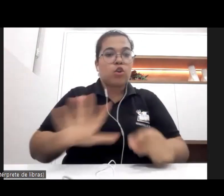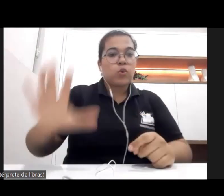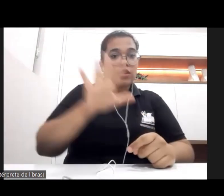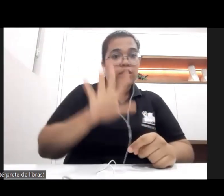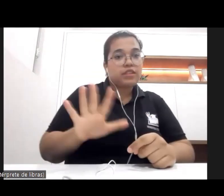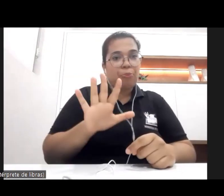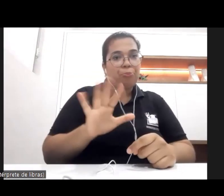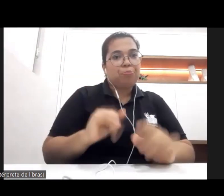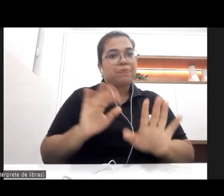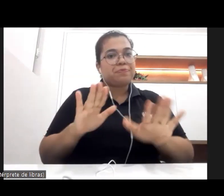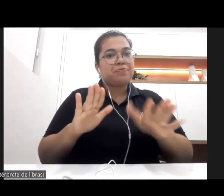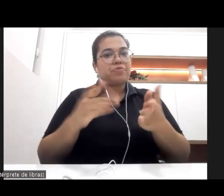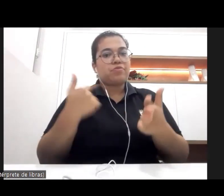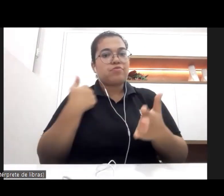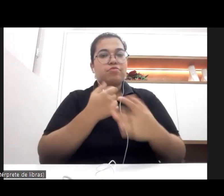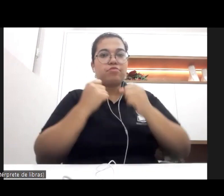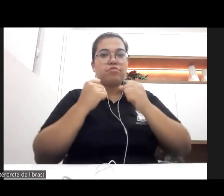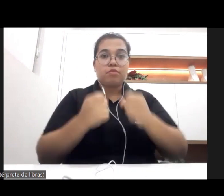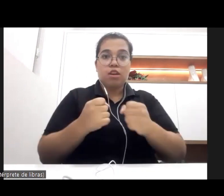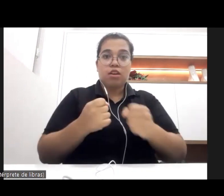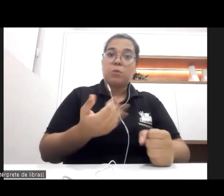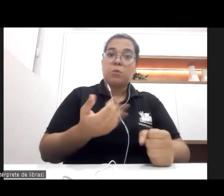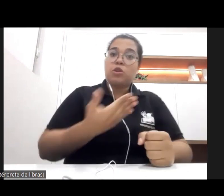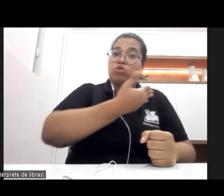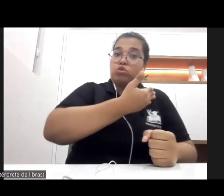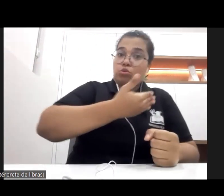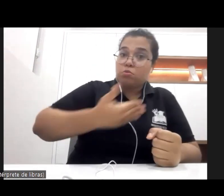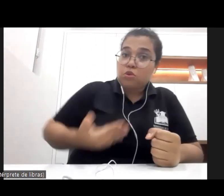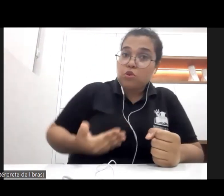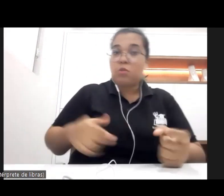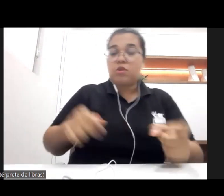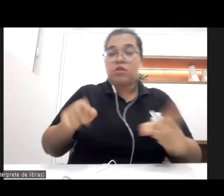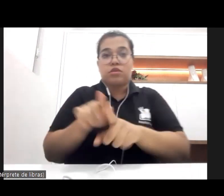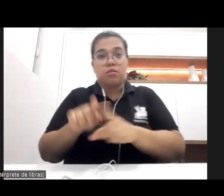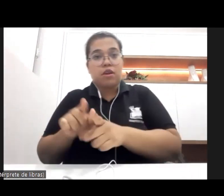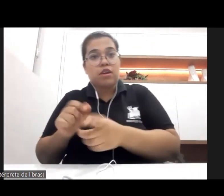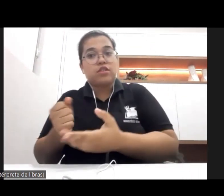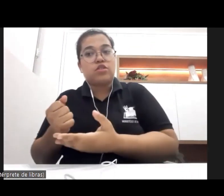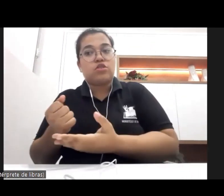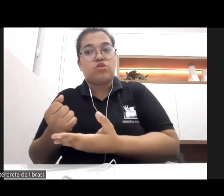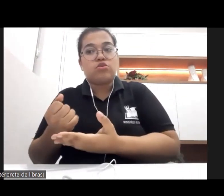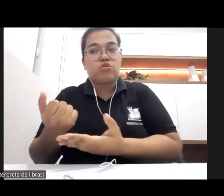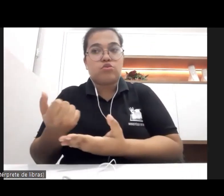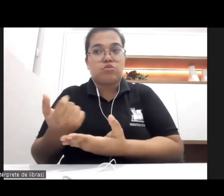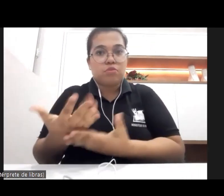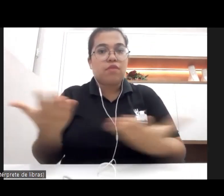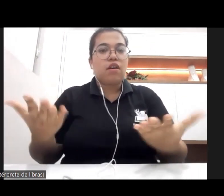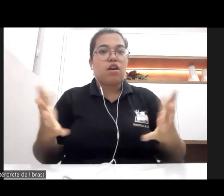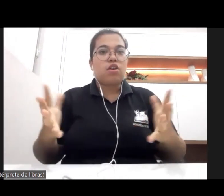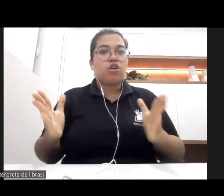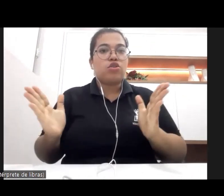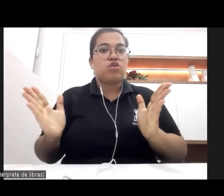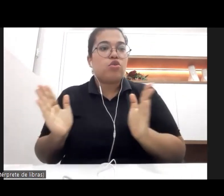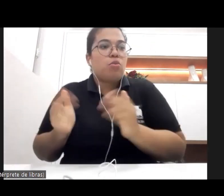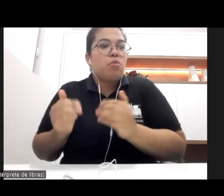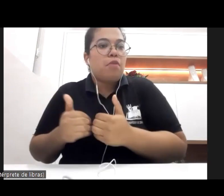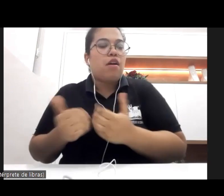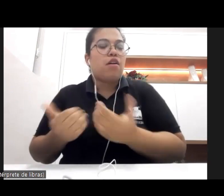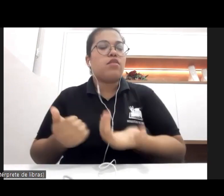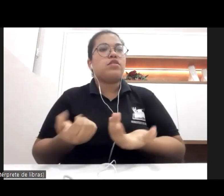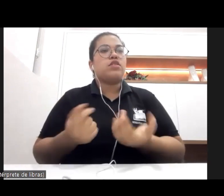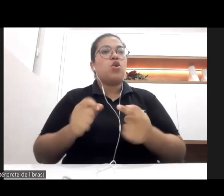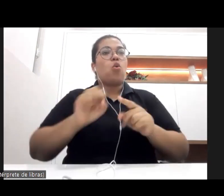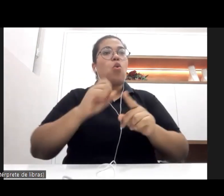podemos atuar tanto na esfera pública como privada, junto aos movimentos sociais, organizações da sociedade